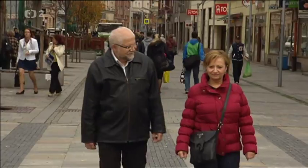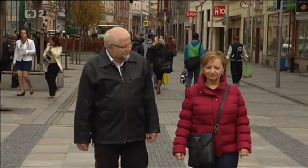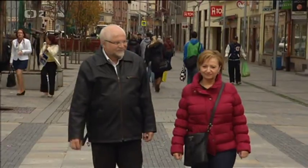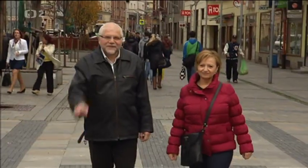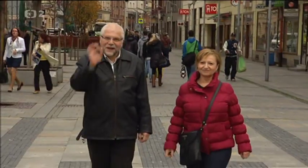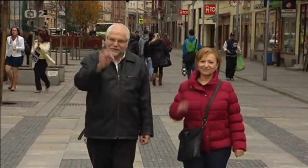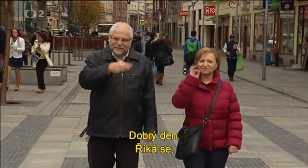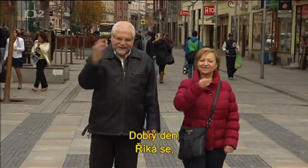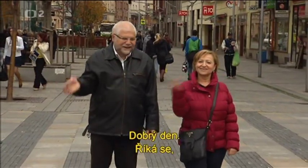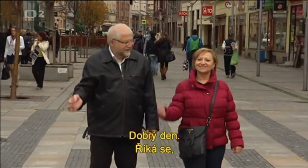Dobrý den.